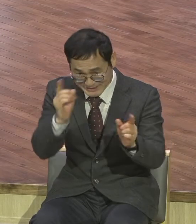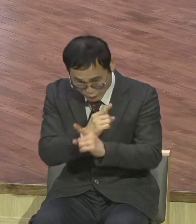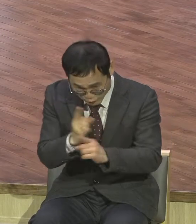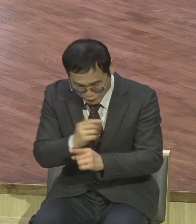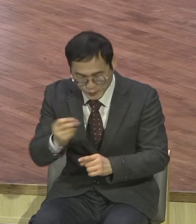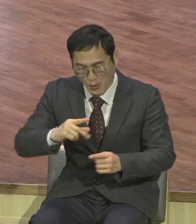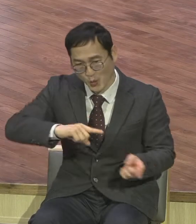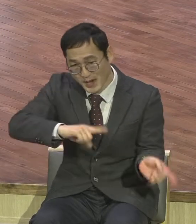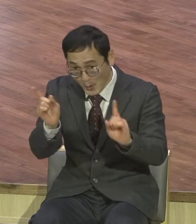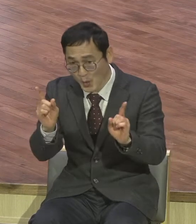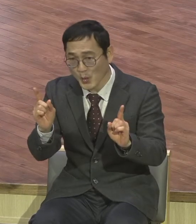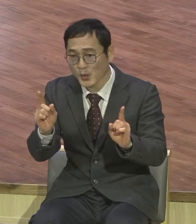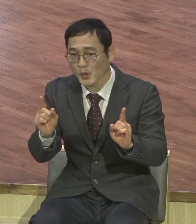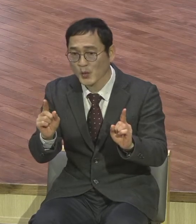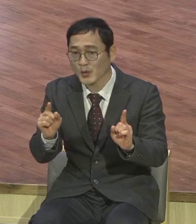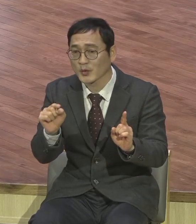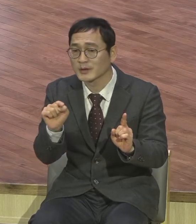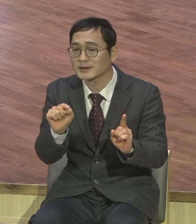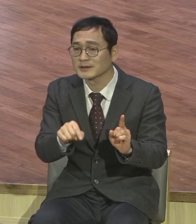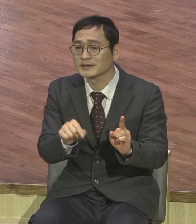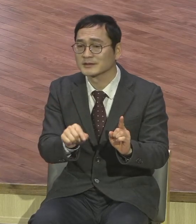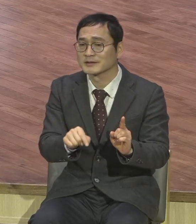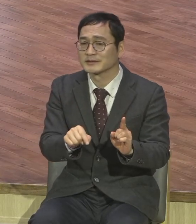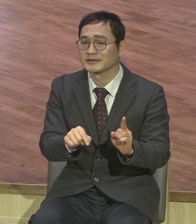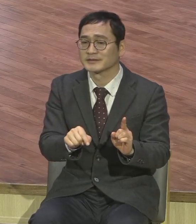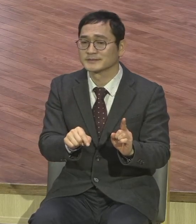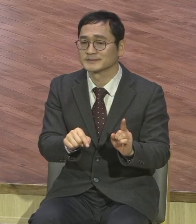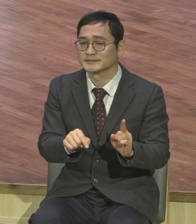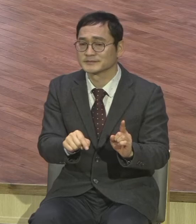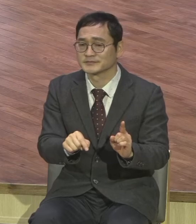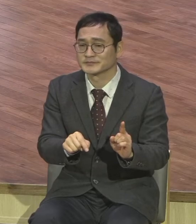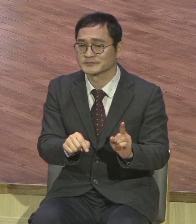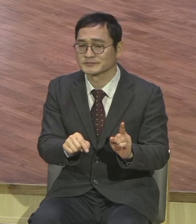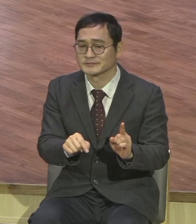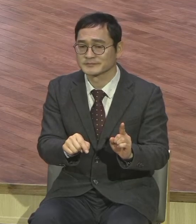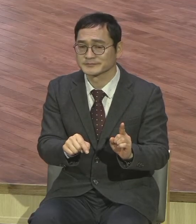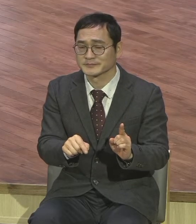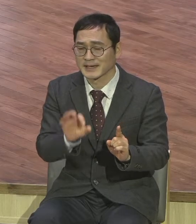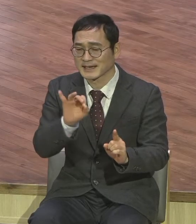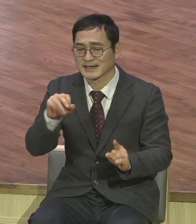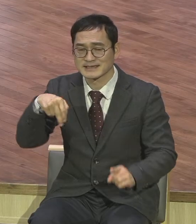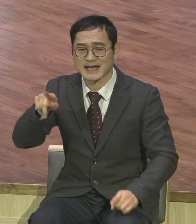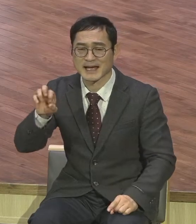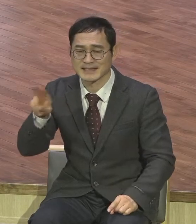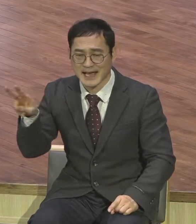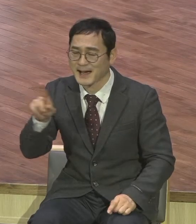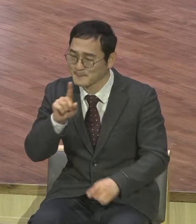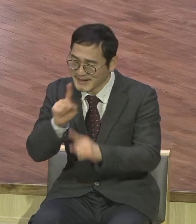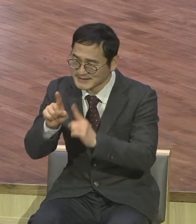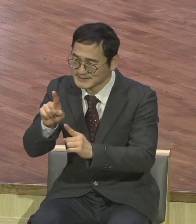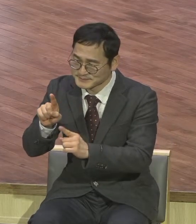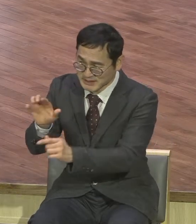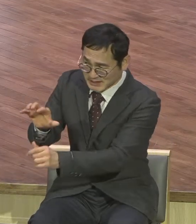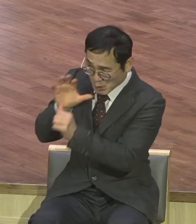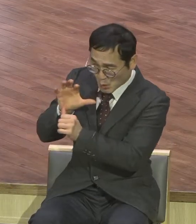35장 5절로 6절 이사야 61장 1절 말씀을 인용하면서 그 말씀 그대로